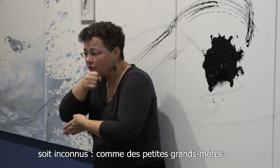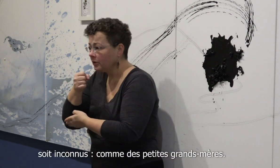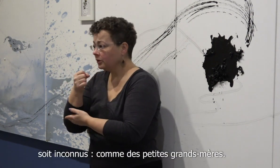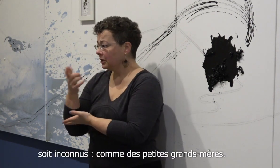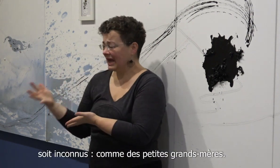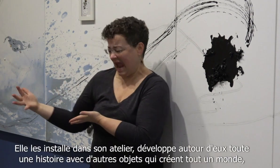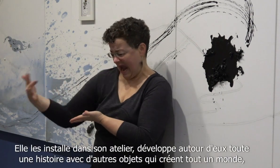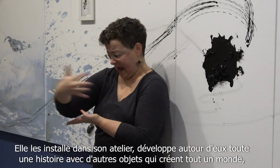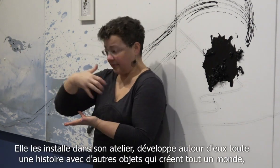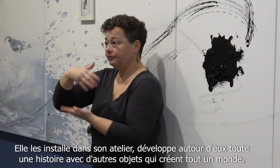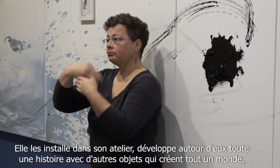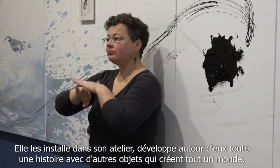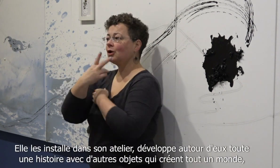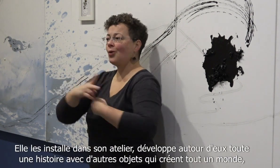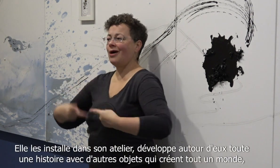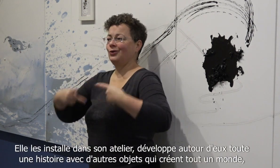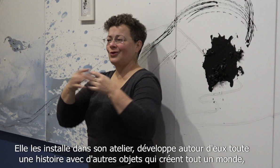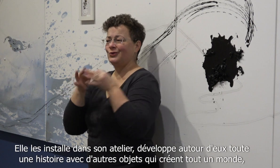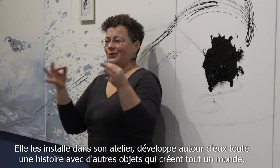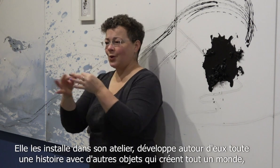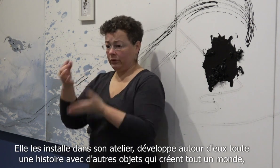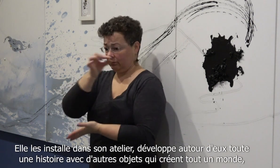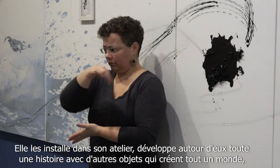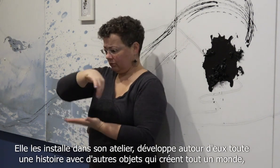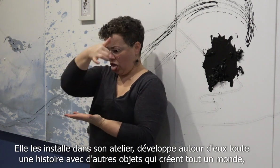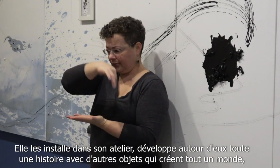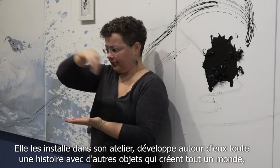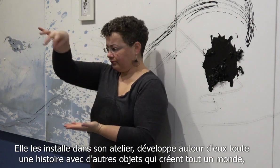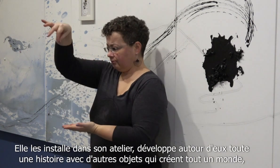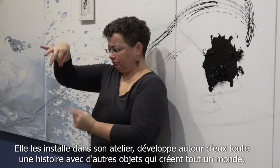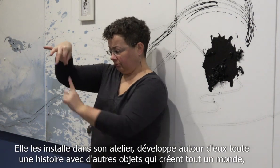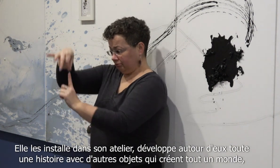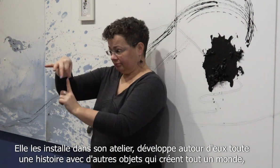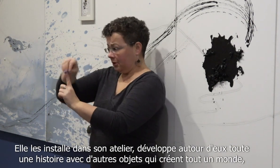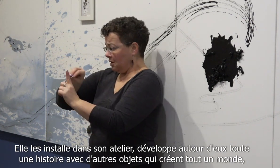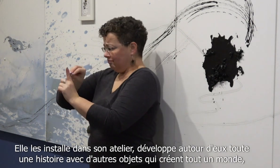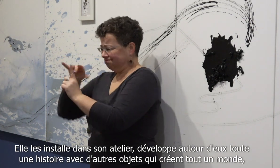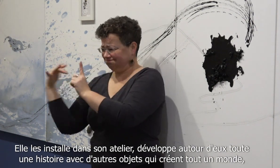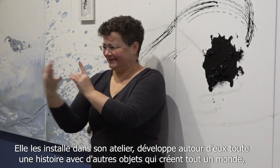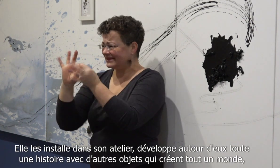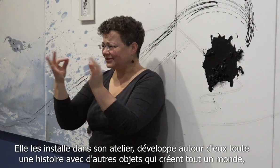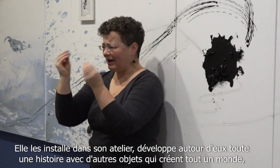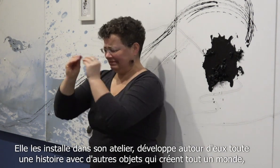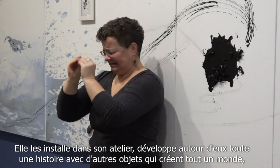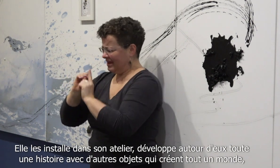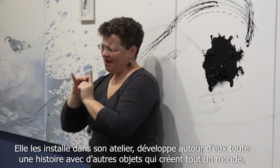Elle les installe dans son atelier, développe autour d'eux toute une histoire avec total'autres objets qui créent tout un monde, et elle prend